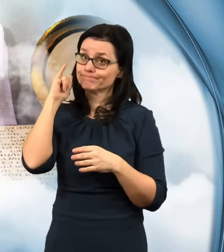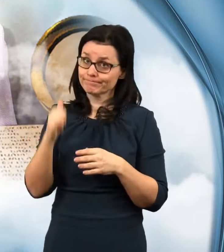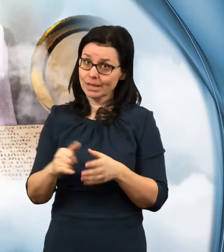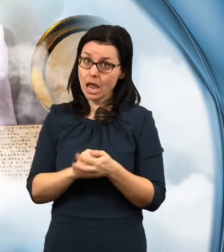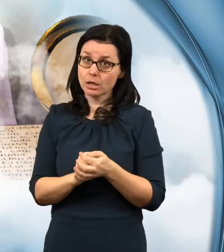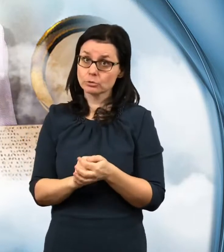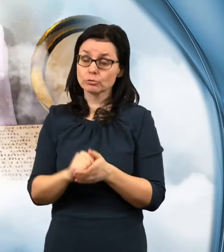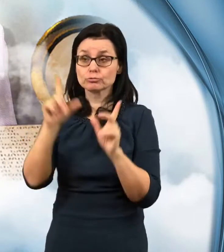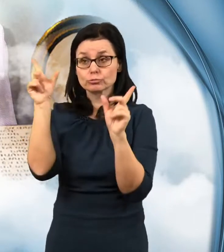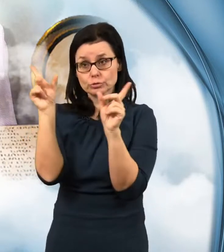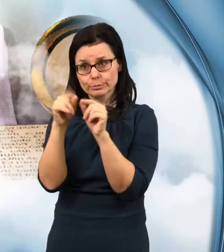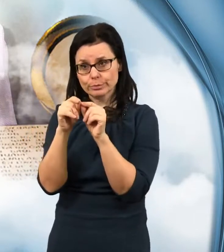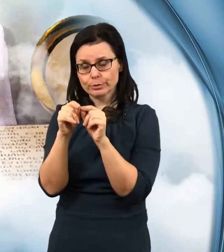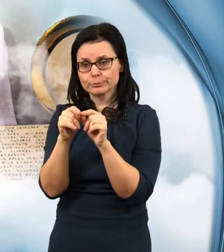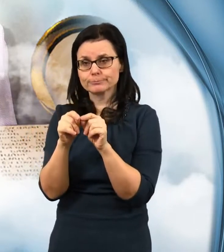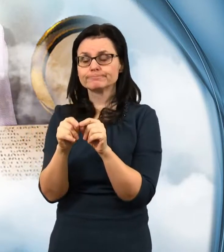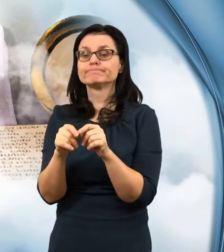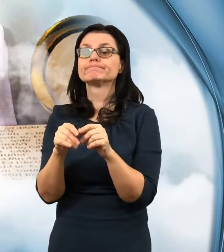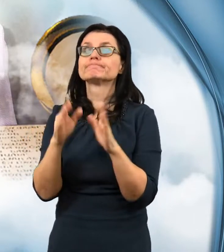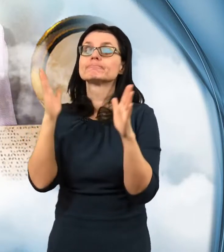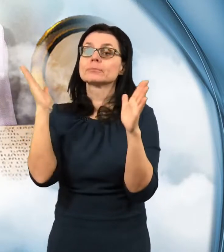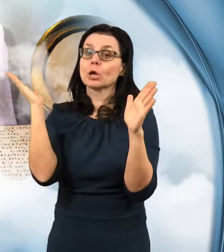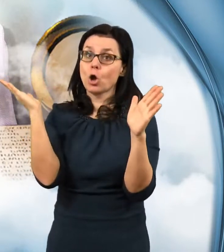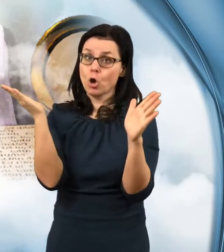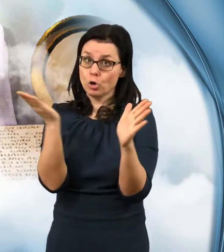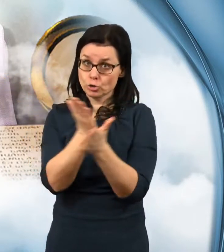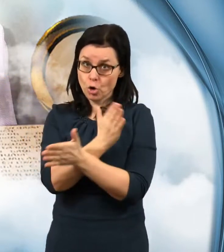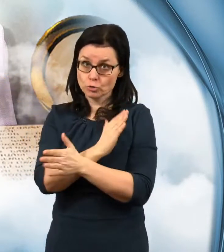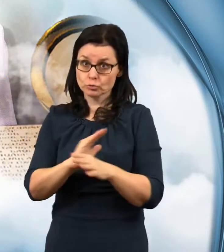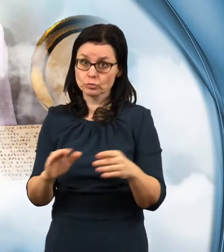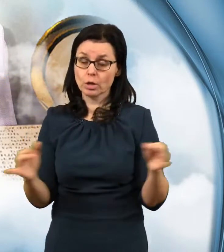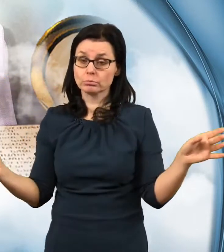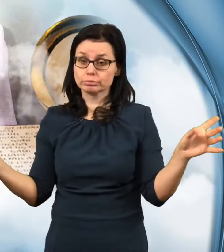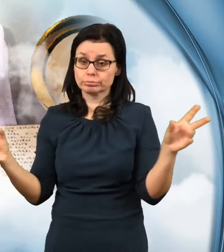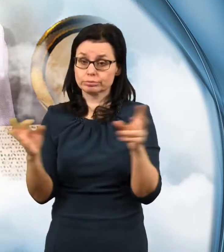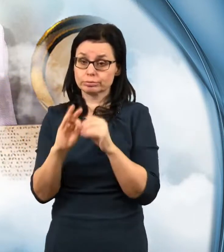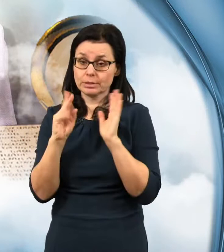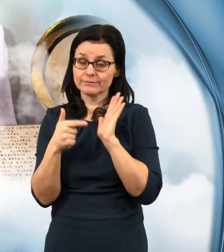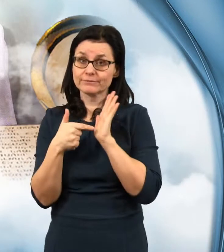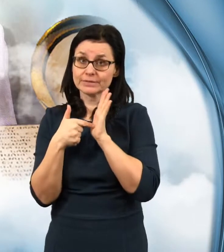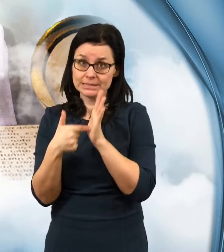podepíší se také pod ten rozsudek, který vlastně